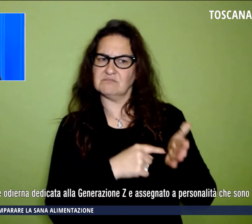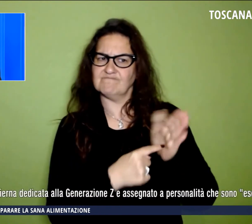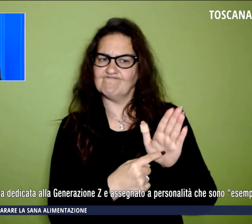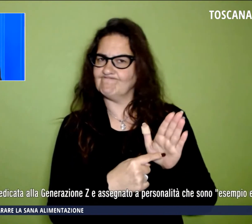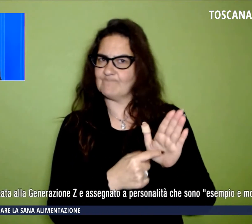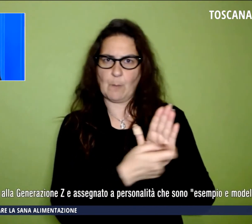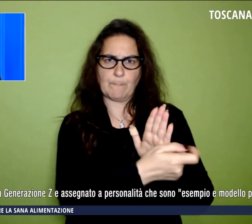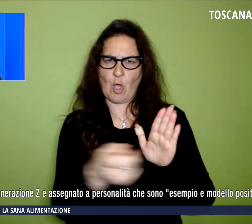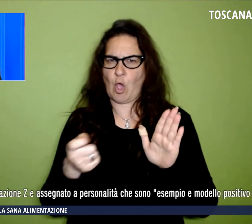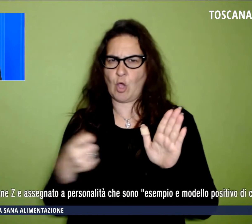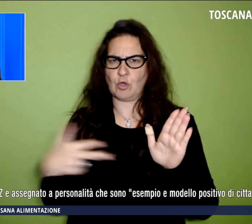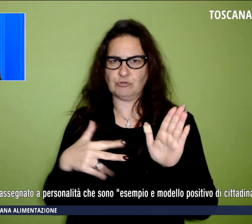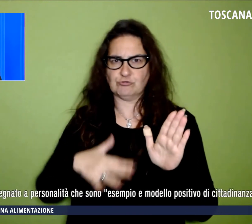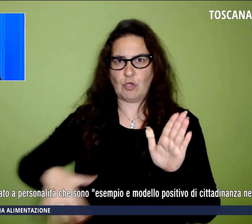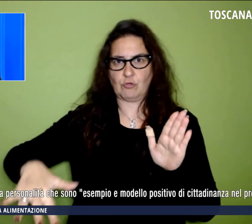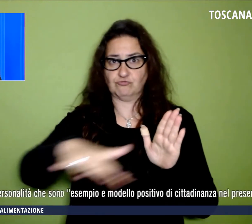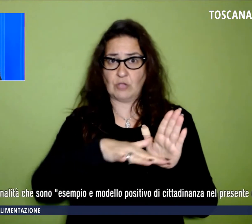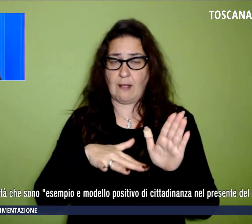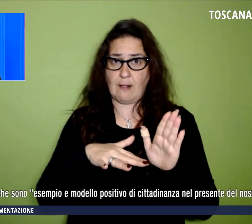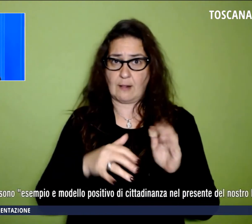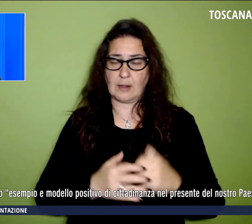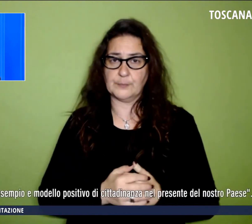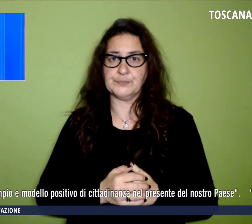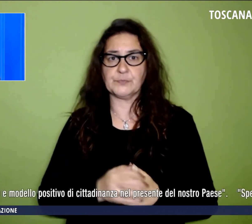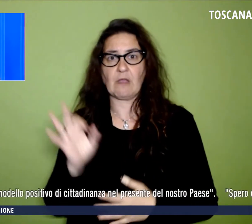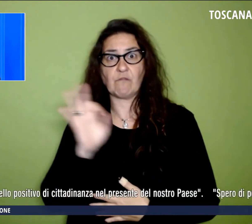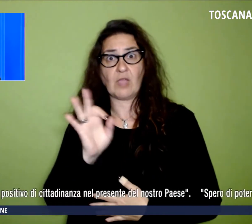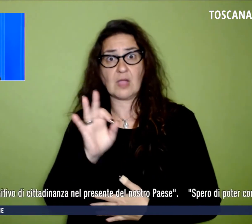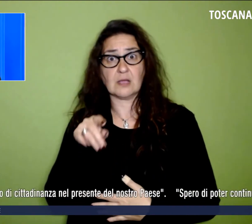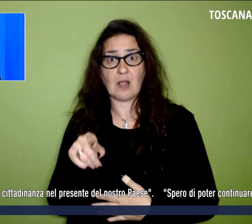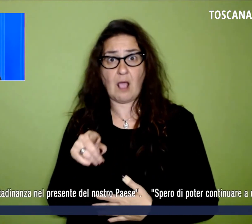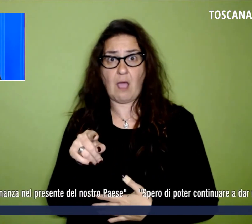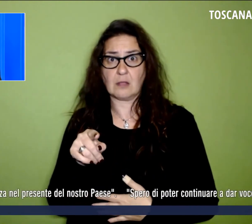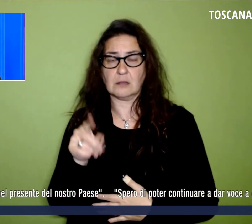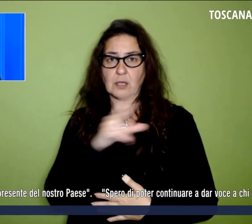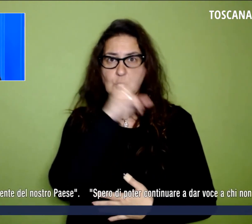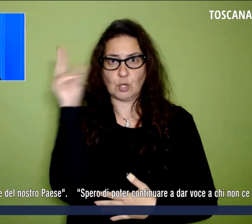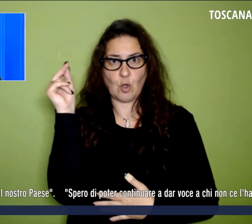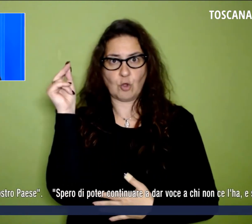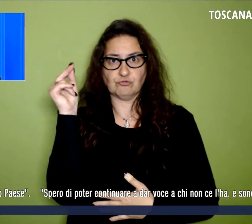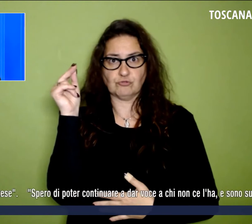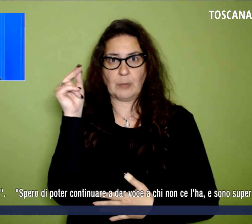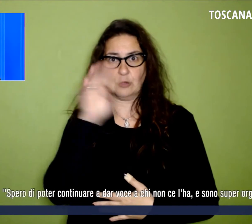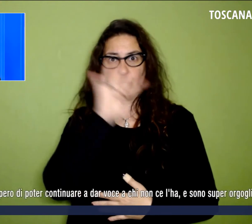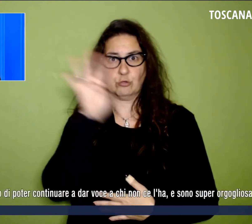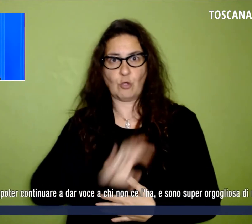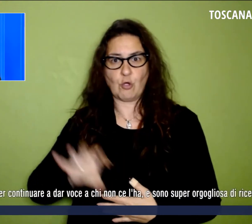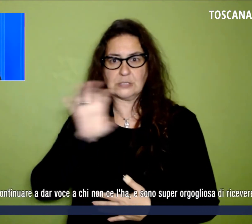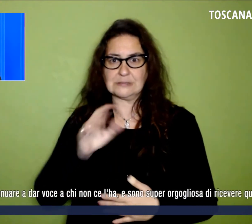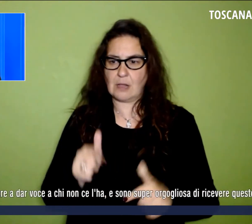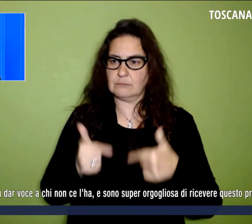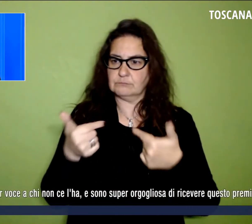società. Tra l'altro la Ferragni ha ricevuto un riconoscimento dalla Regione Toscana, premio istituito